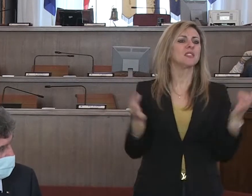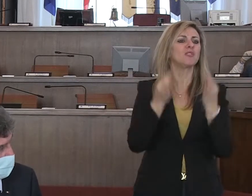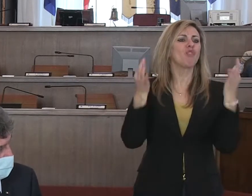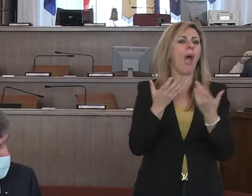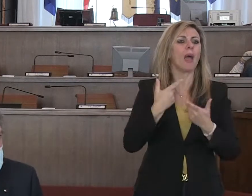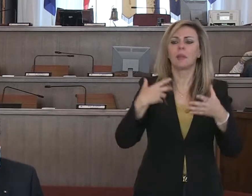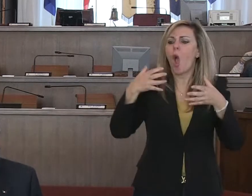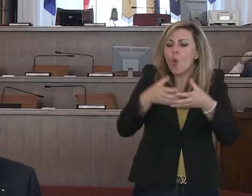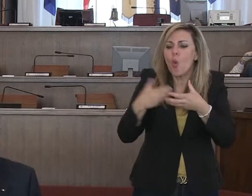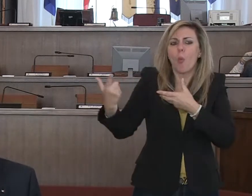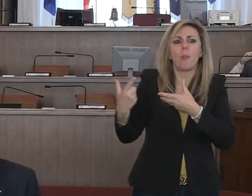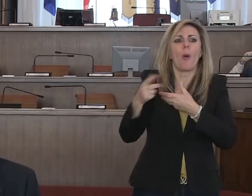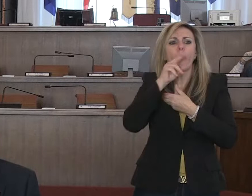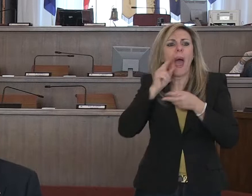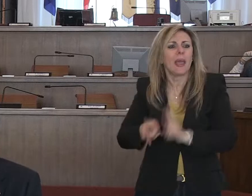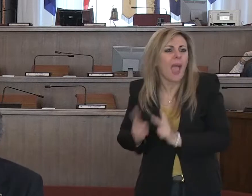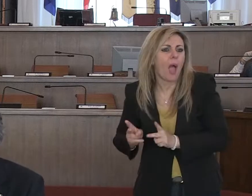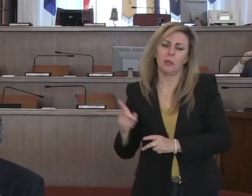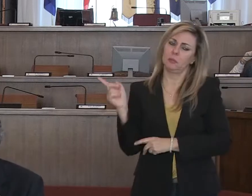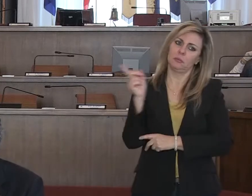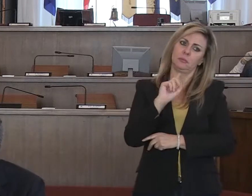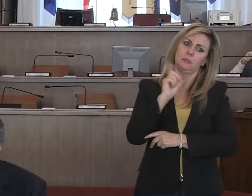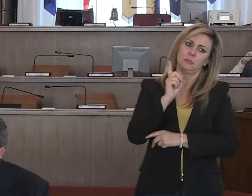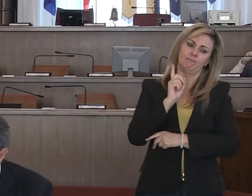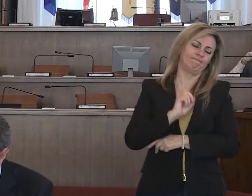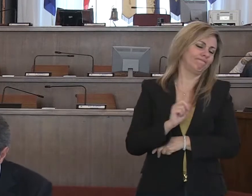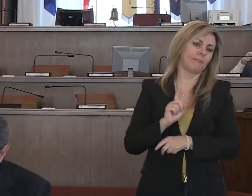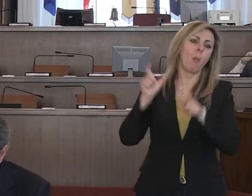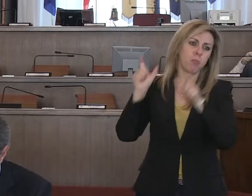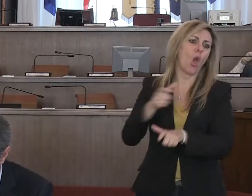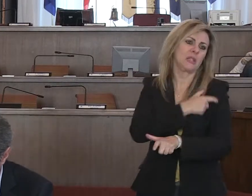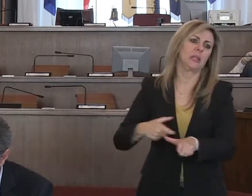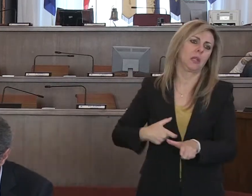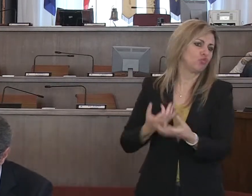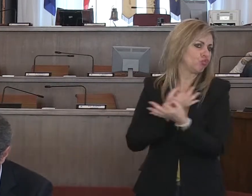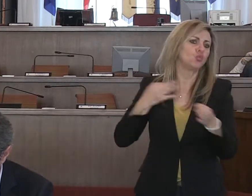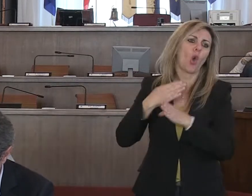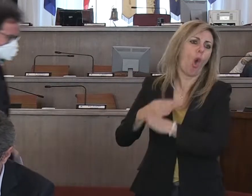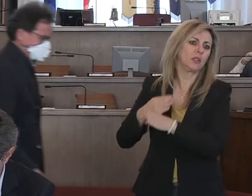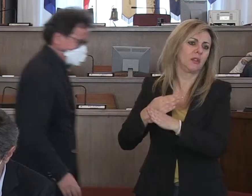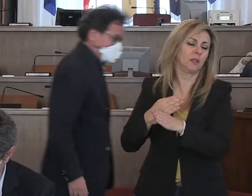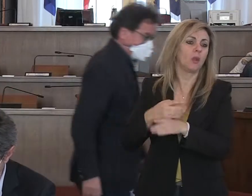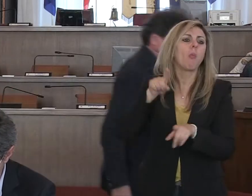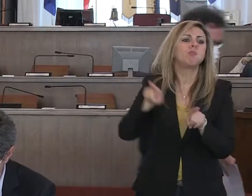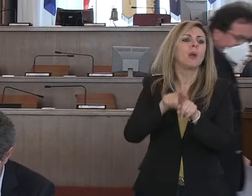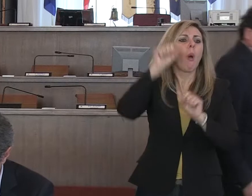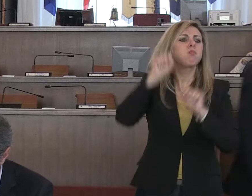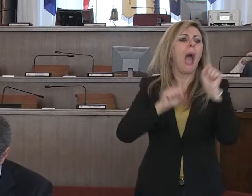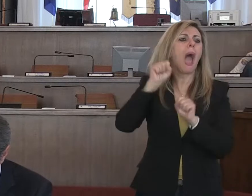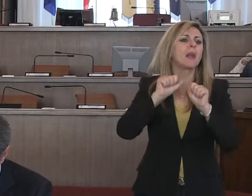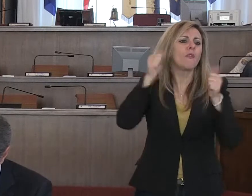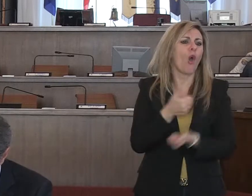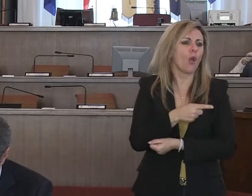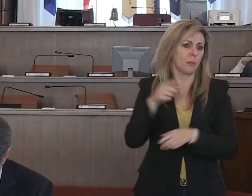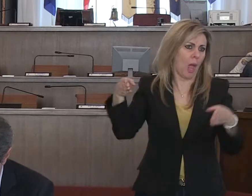'assembramento, il capannello, la chiacchiera al bar e così via. Come se fossero al bar, i bar adesso sono chiusi, quindi almeno questa l'abbiamo